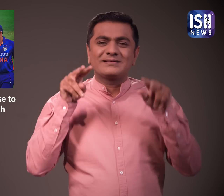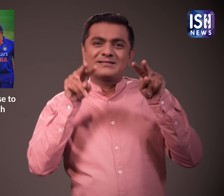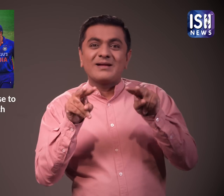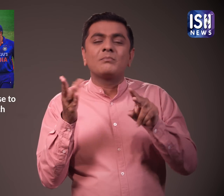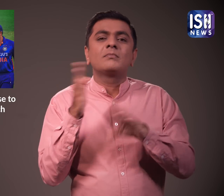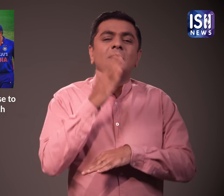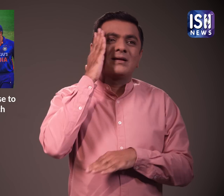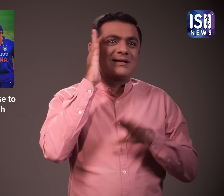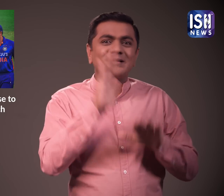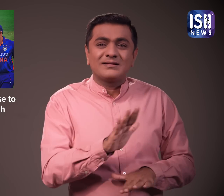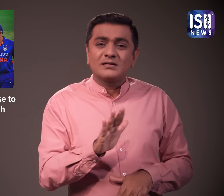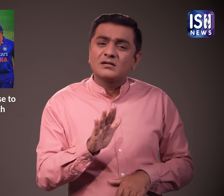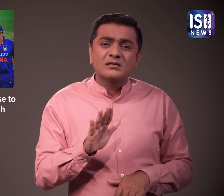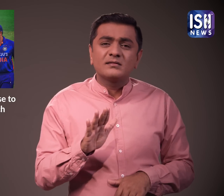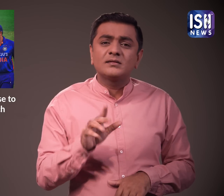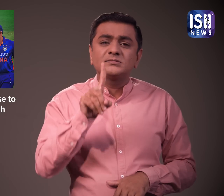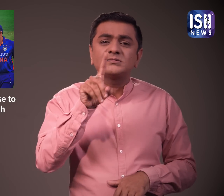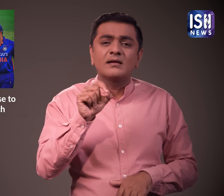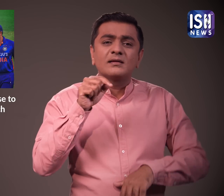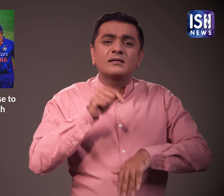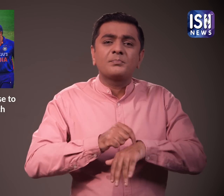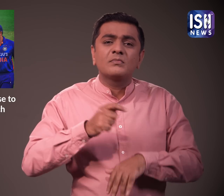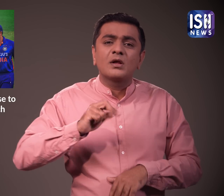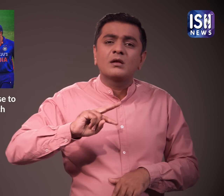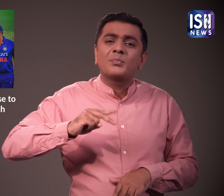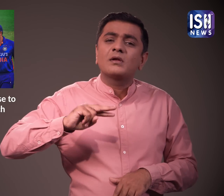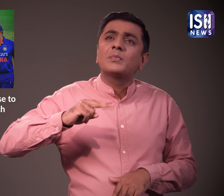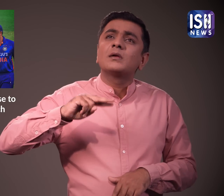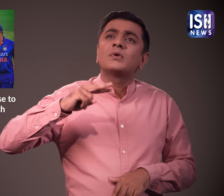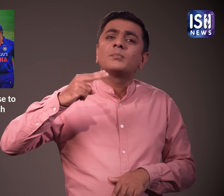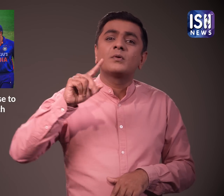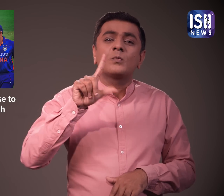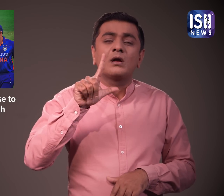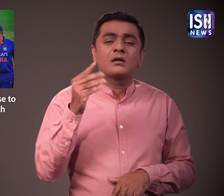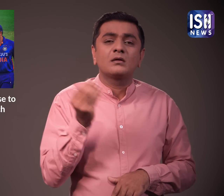गुना तक बढ़ गई है और कुछ होटल प्रती रात लगबग 1 लाक रुपे चार्ज कर रहे है